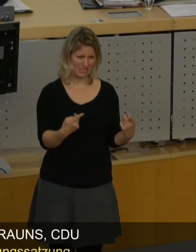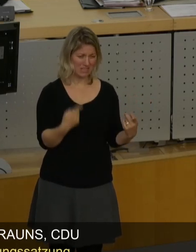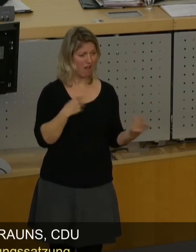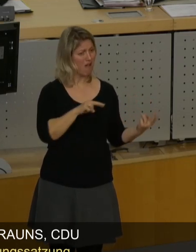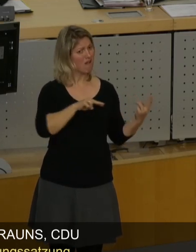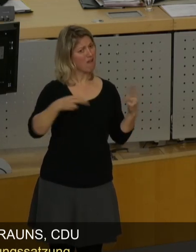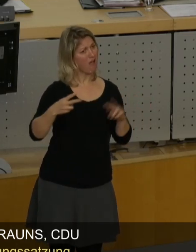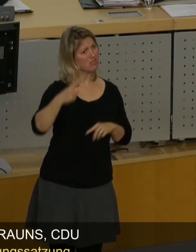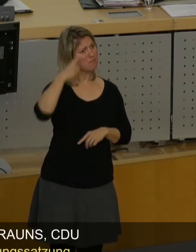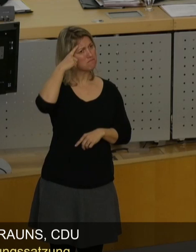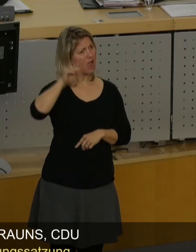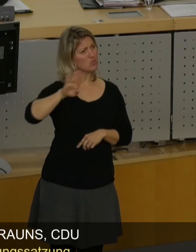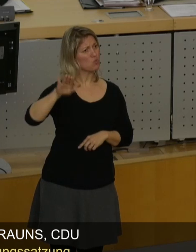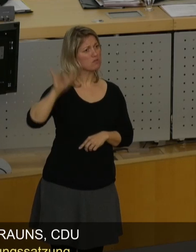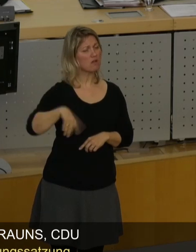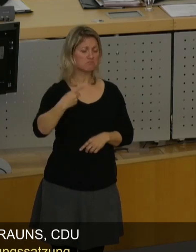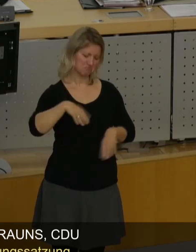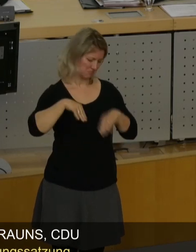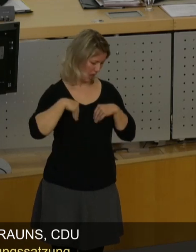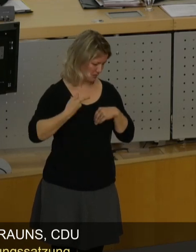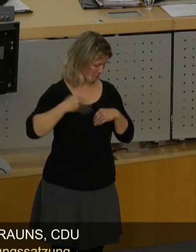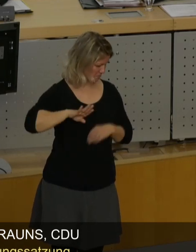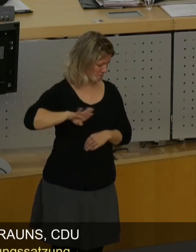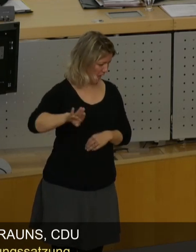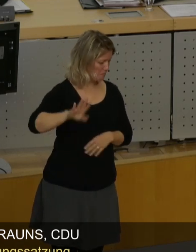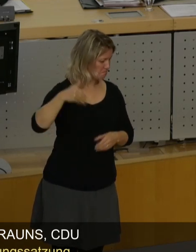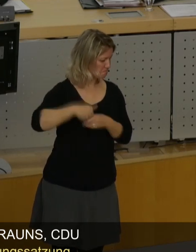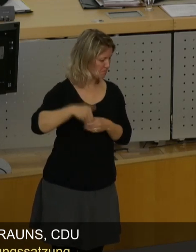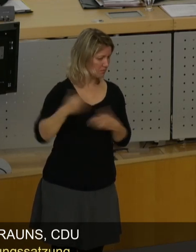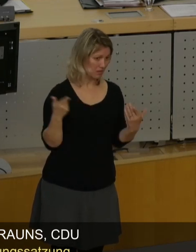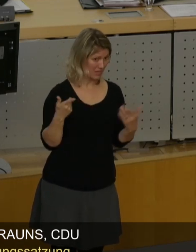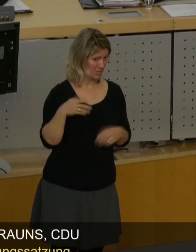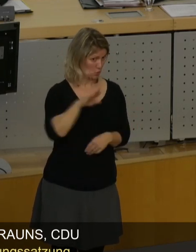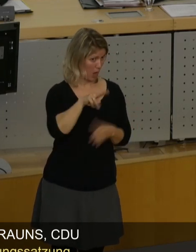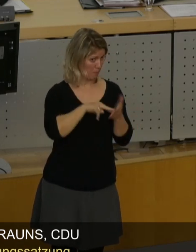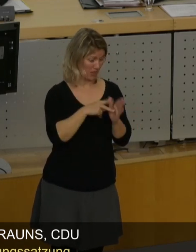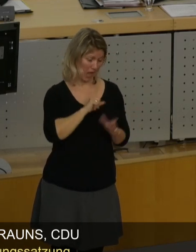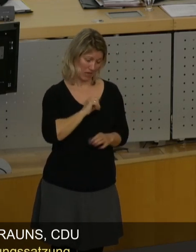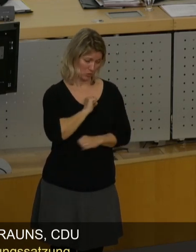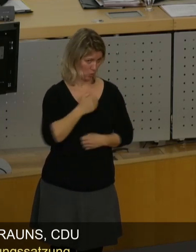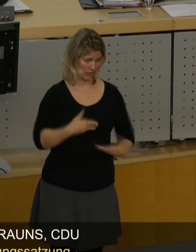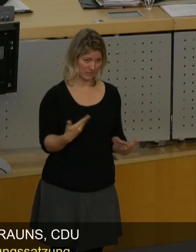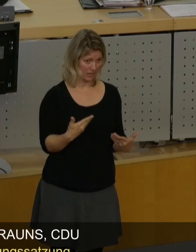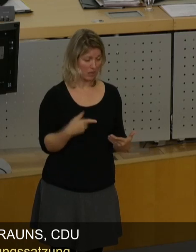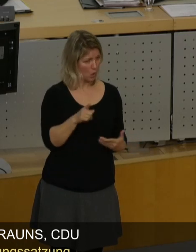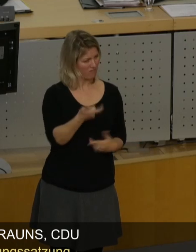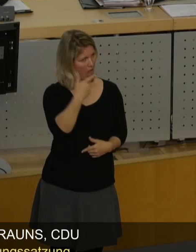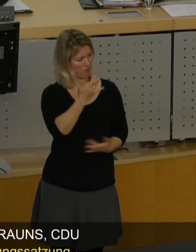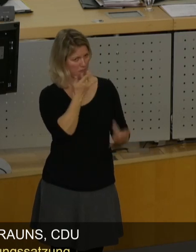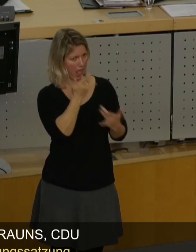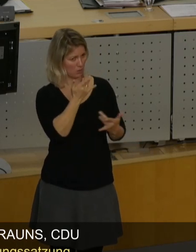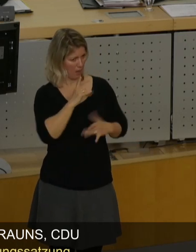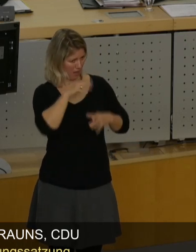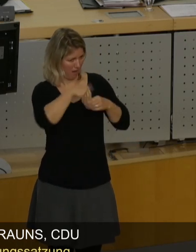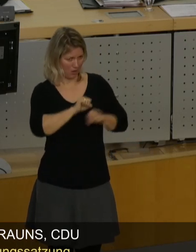die nicht Ihrer Meinung sind, die sind alles andere, aber nicht redlich zu Ihrer Überzeugung gekommen. Und das ist beleidigend im Ergebnis.